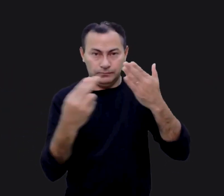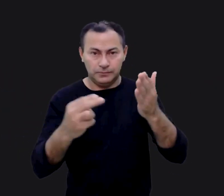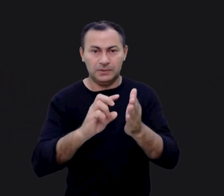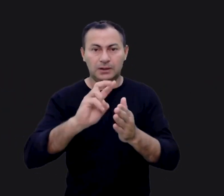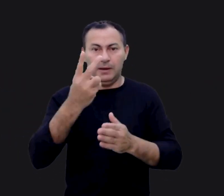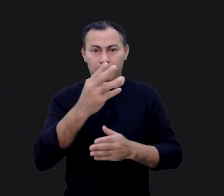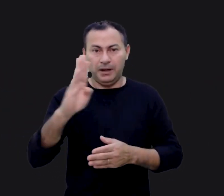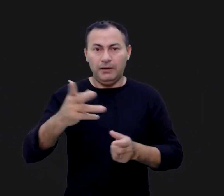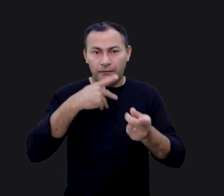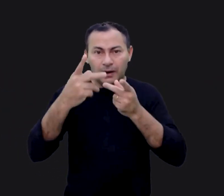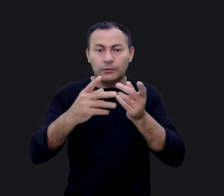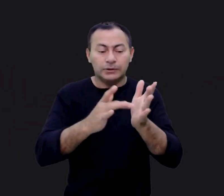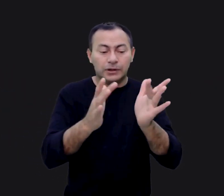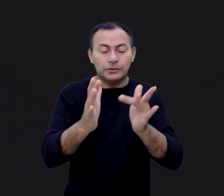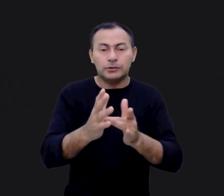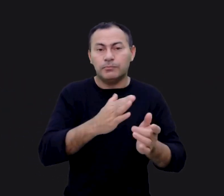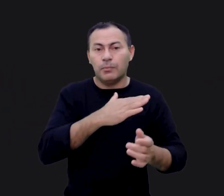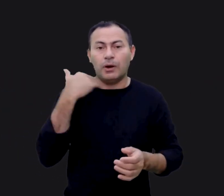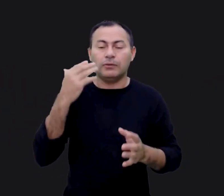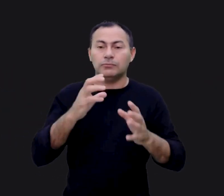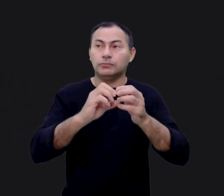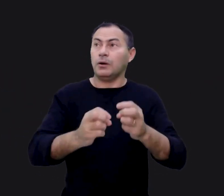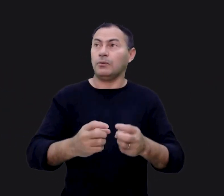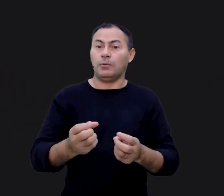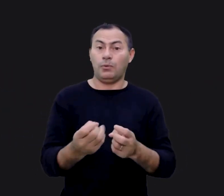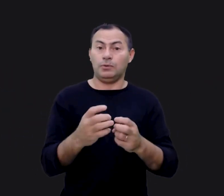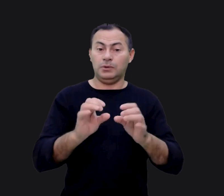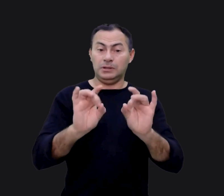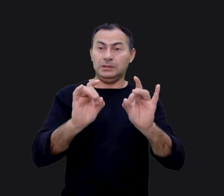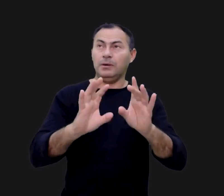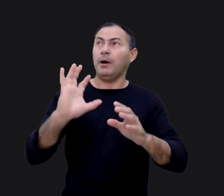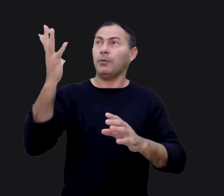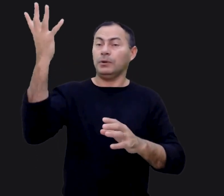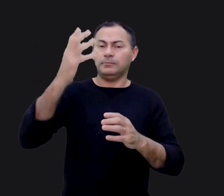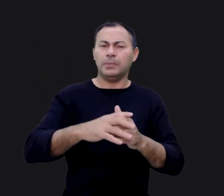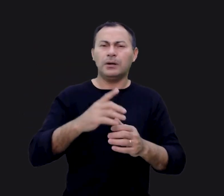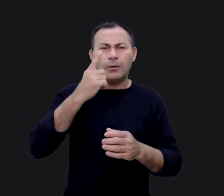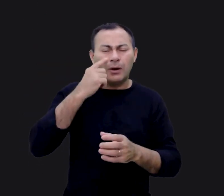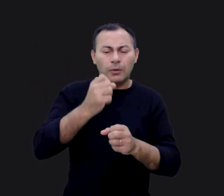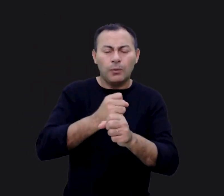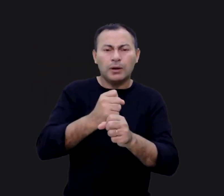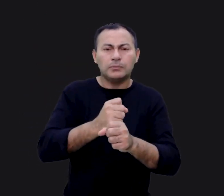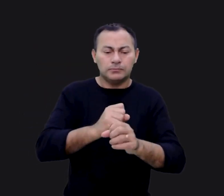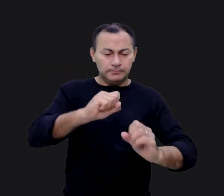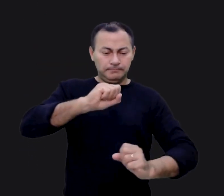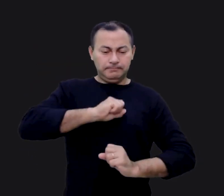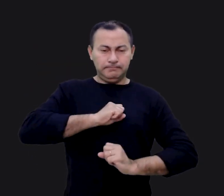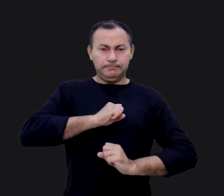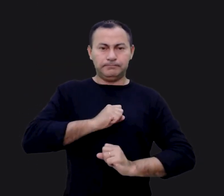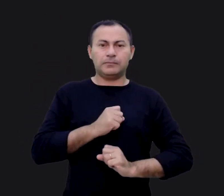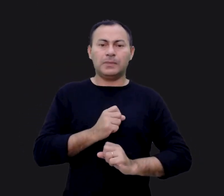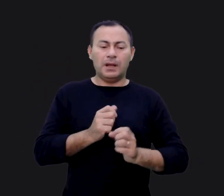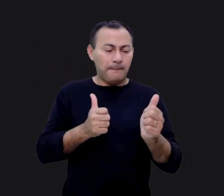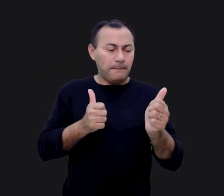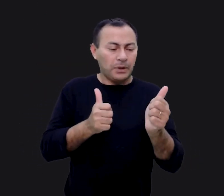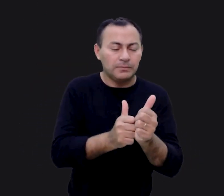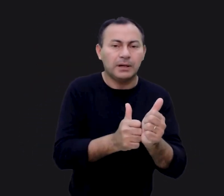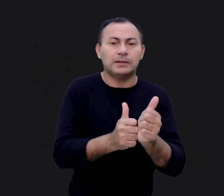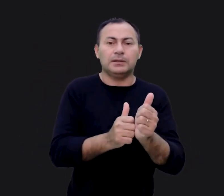realmente extraordinário aconteceu. Lembre, uma vez no ano, o sumo sacerdote, e, através disto, se aproximara